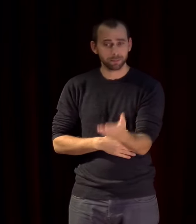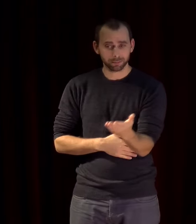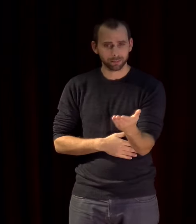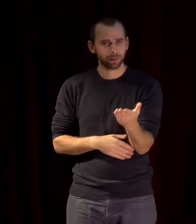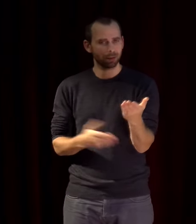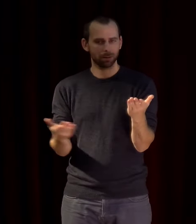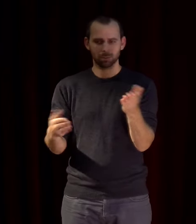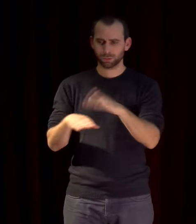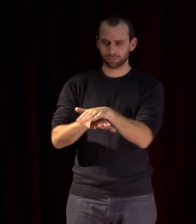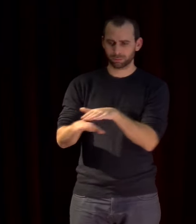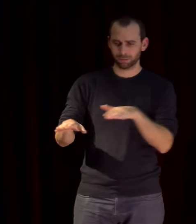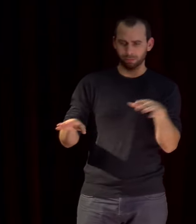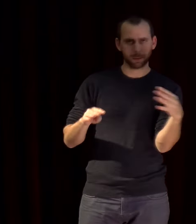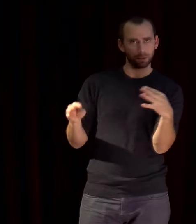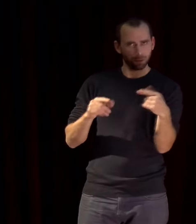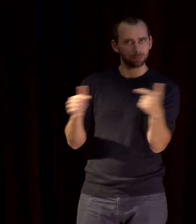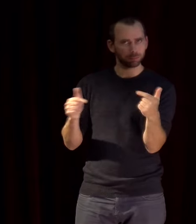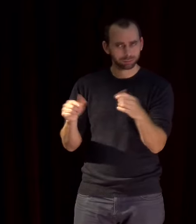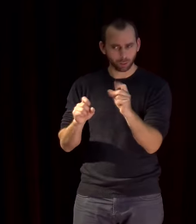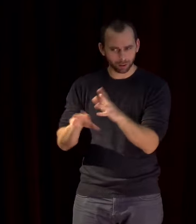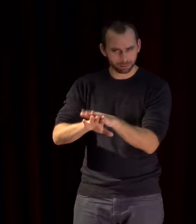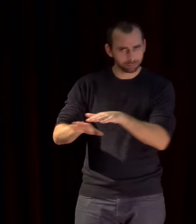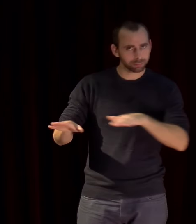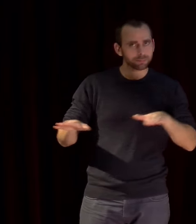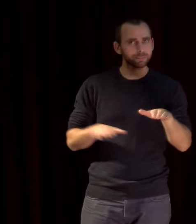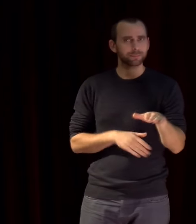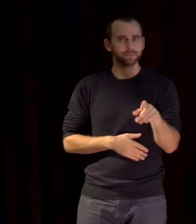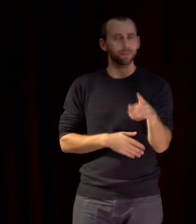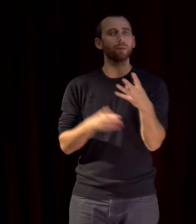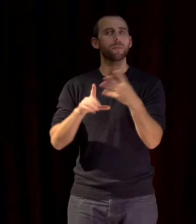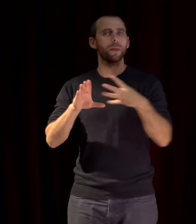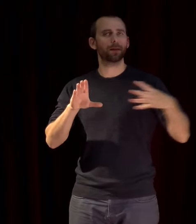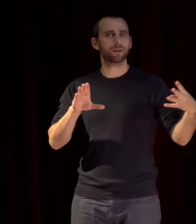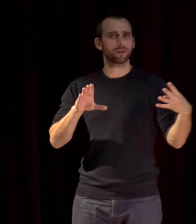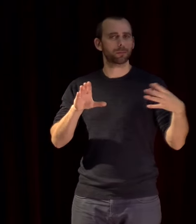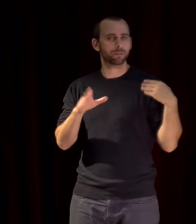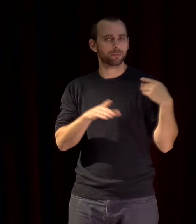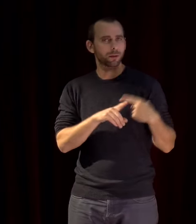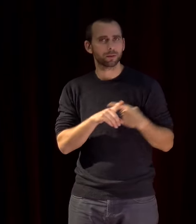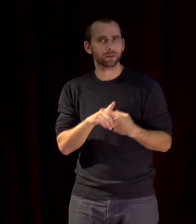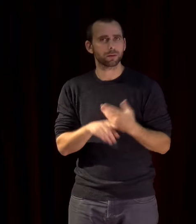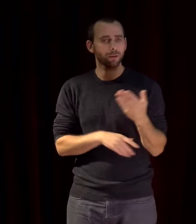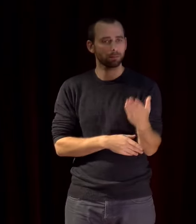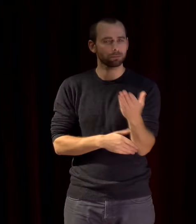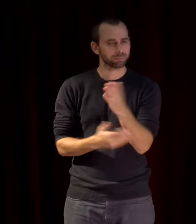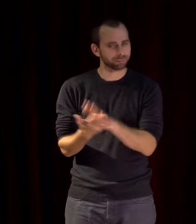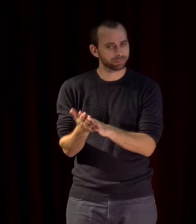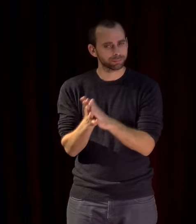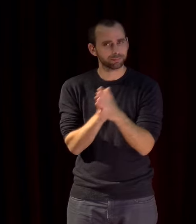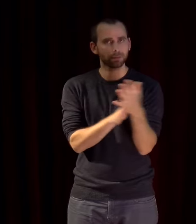menace permanente des conflits la Méditerranée devient au fil du temps un marché